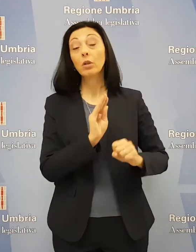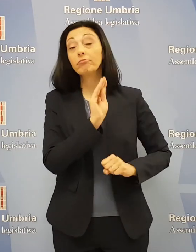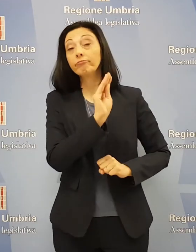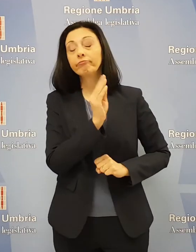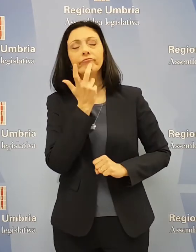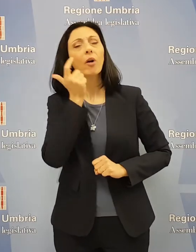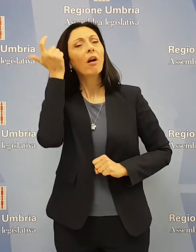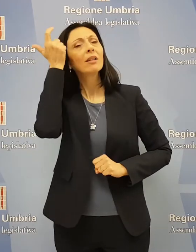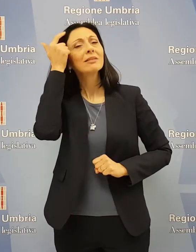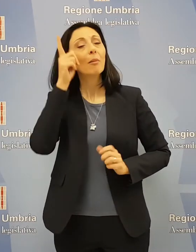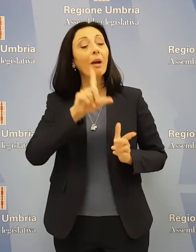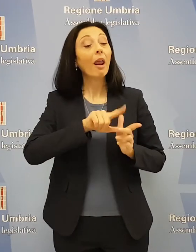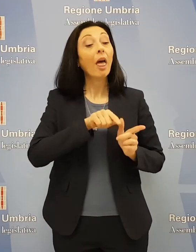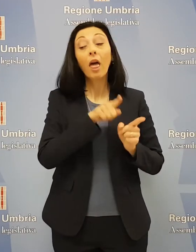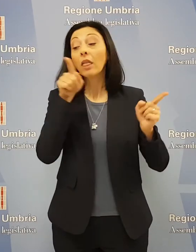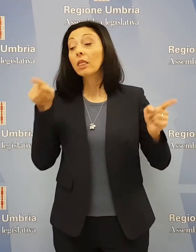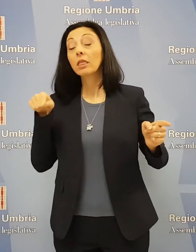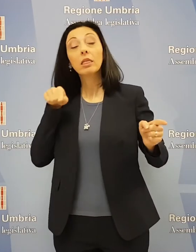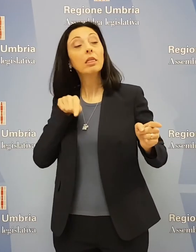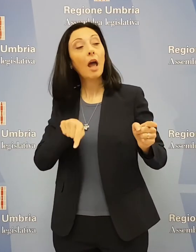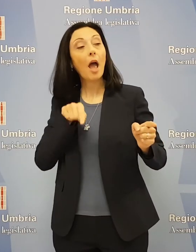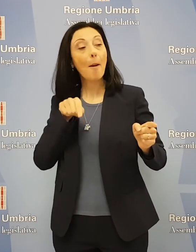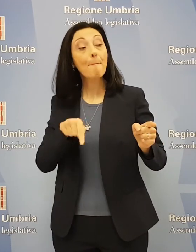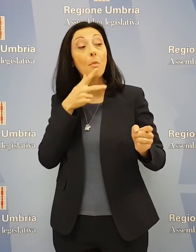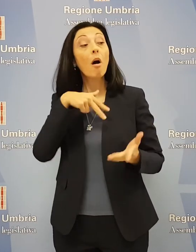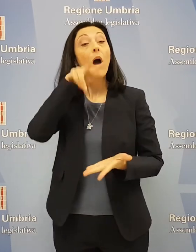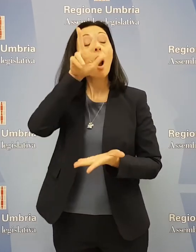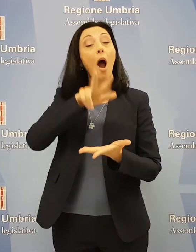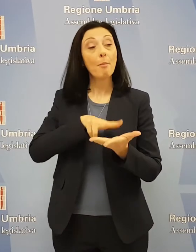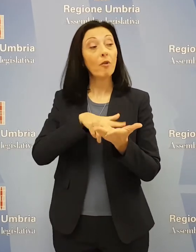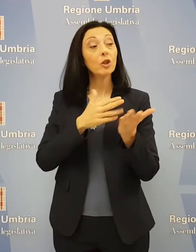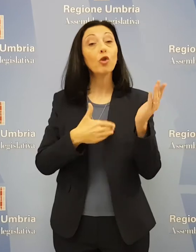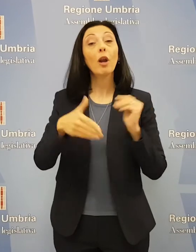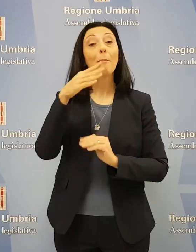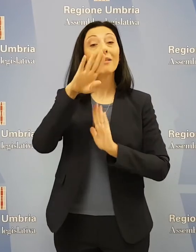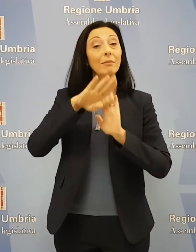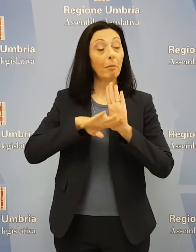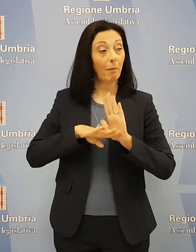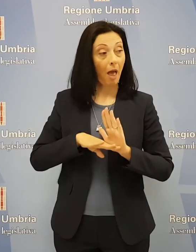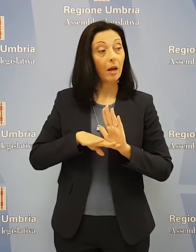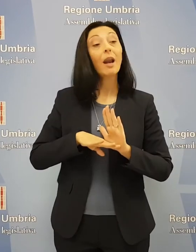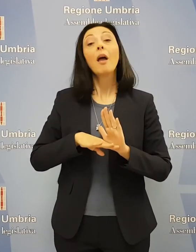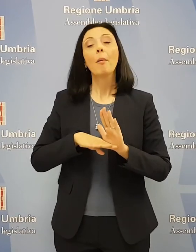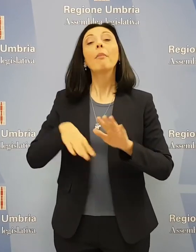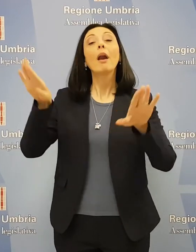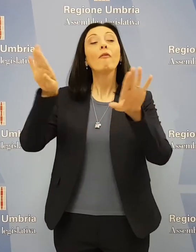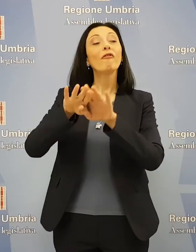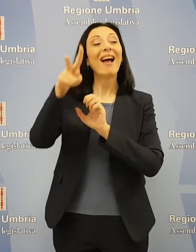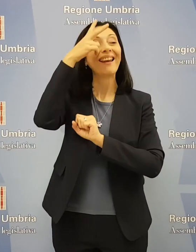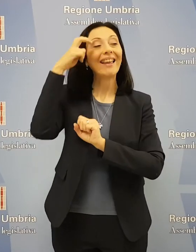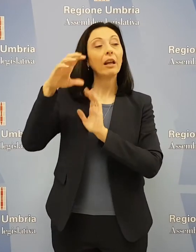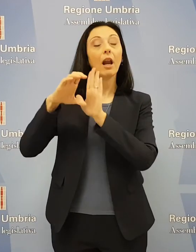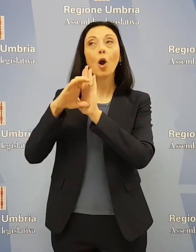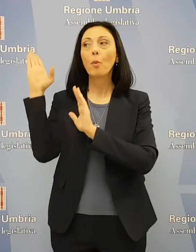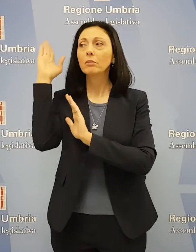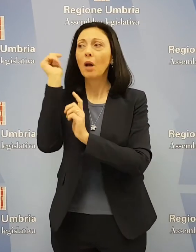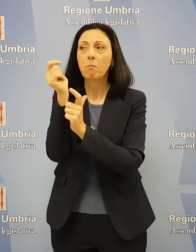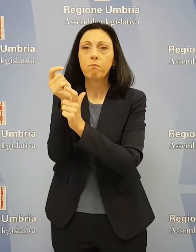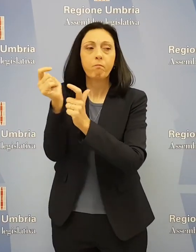Giunta per conoscere i tempi previsti per l'approvazione del Master Plan per lo sviluppo della Valnerina e del Comune di Spoleto, le cui